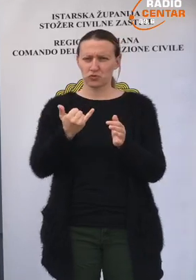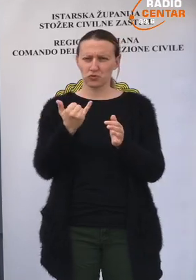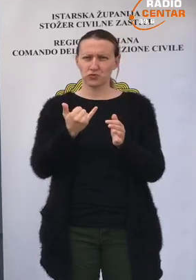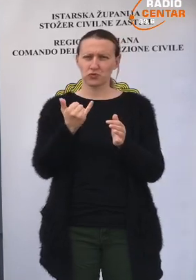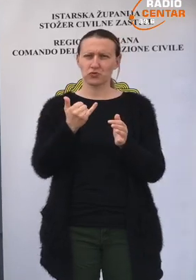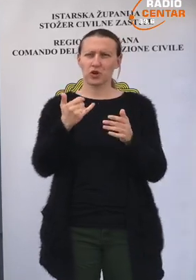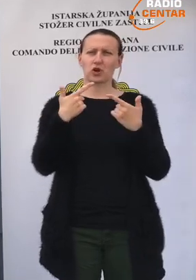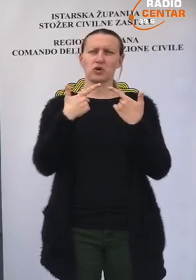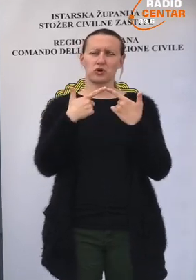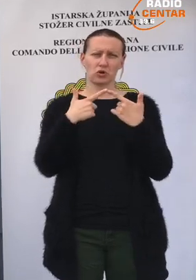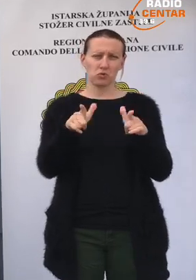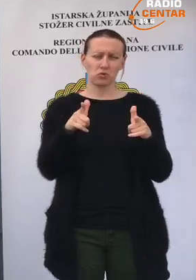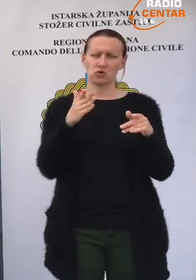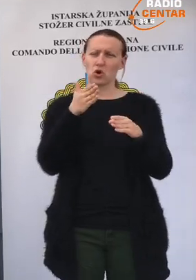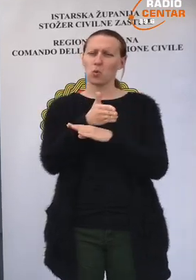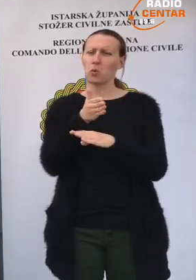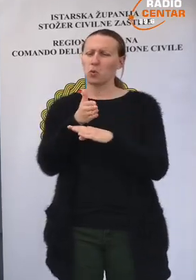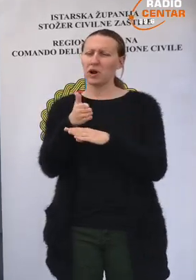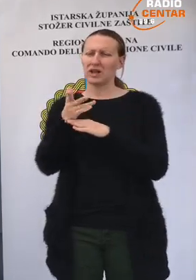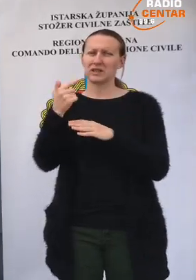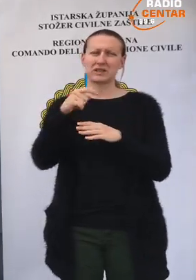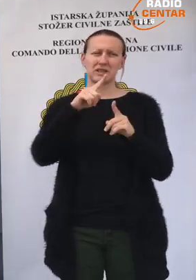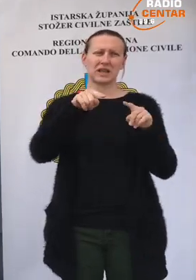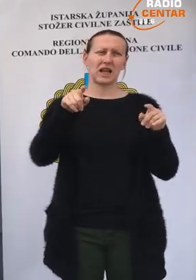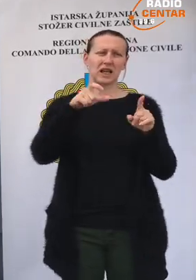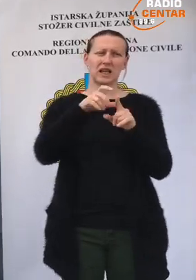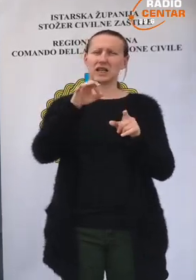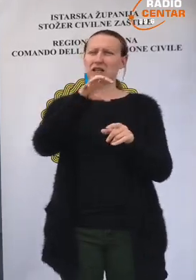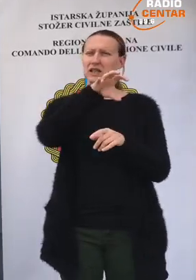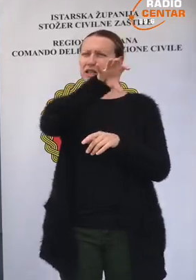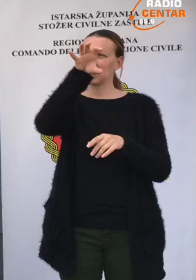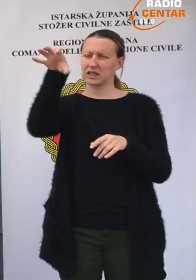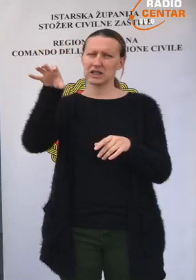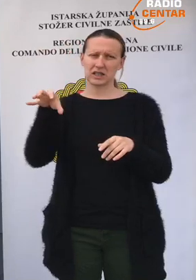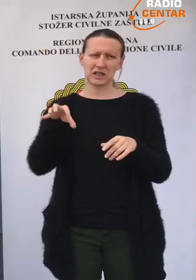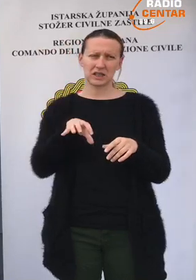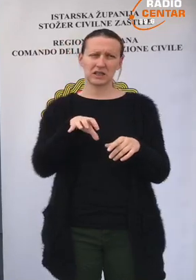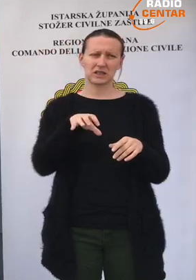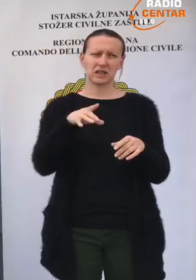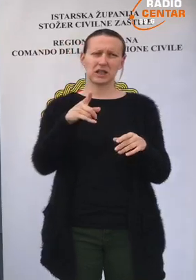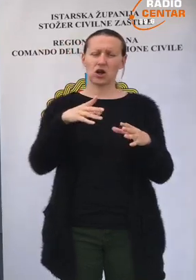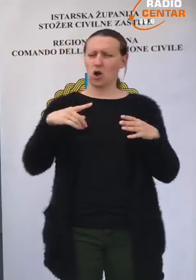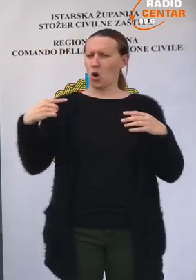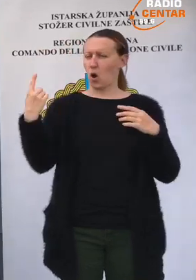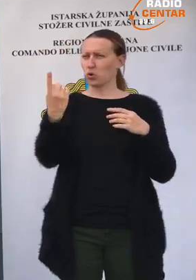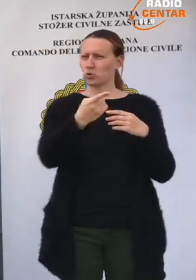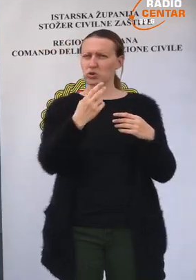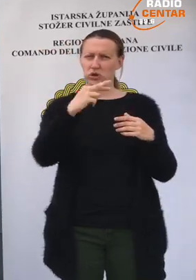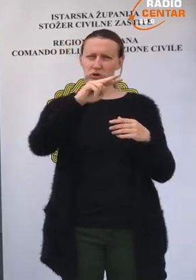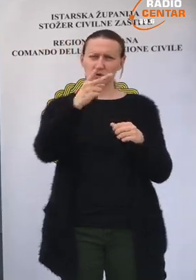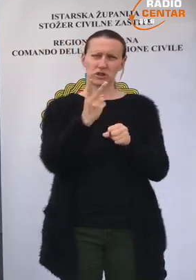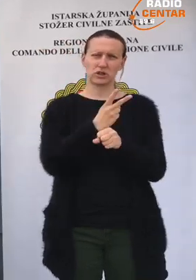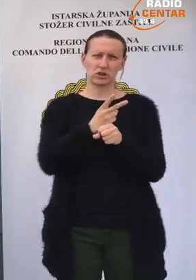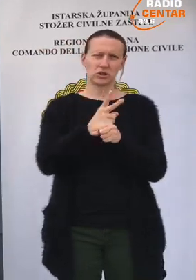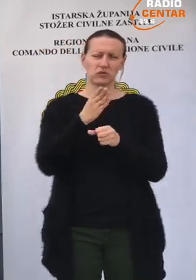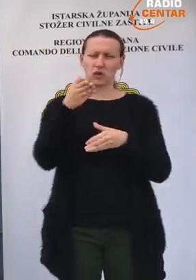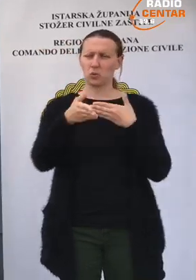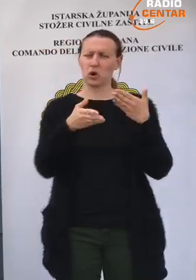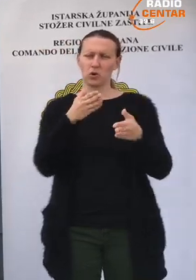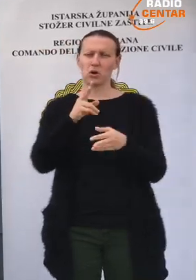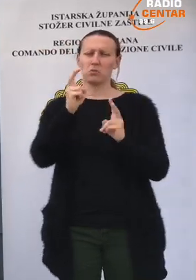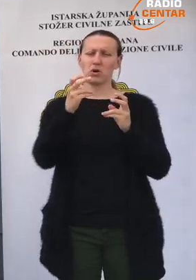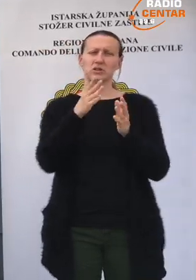dopušta ulazak iz određenih dijelova, iz okruženja, iz drugih država.